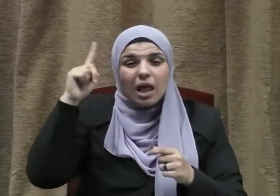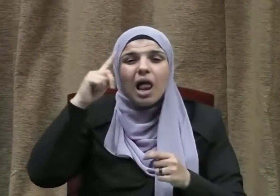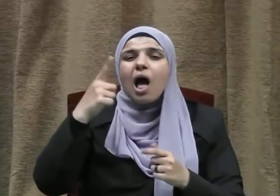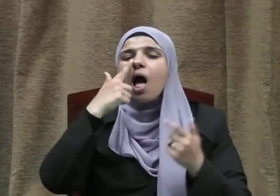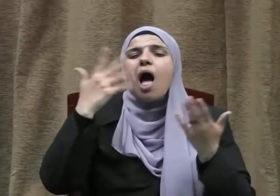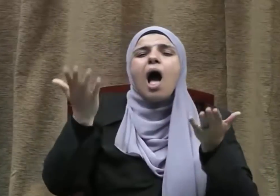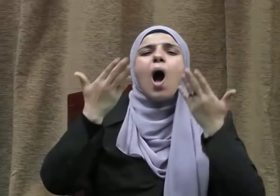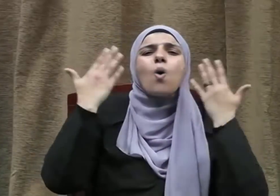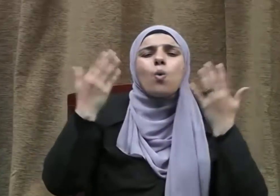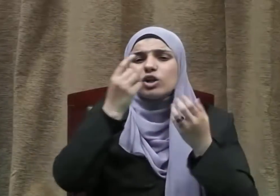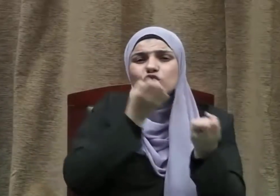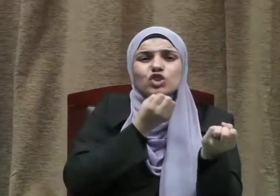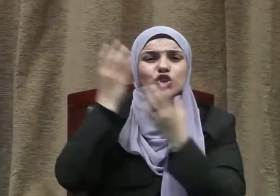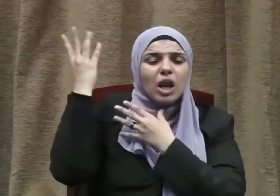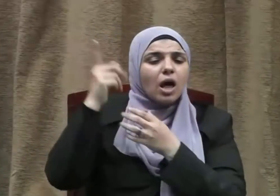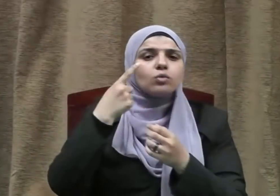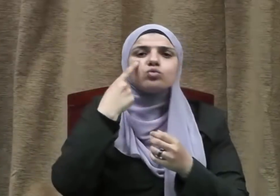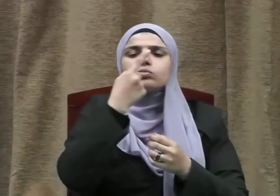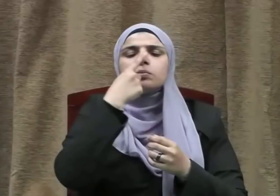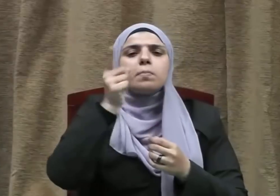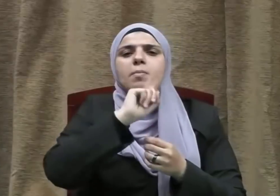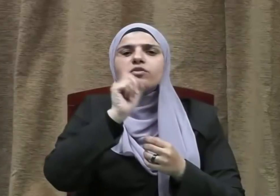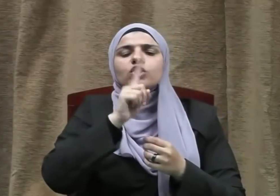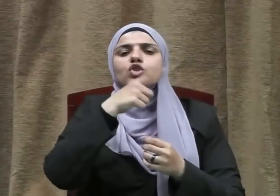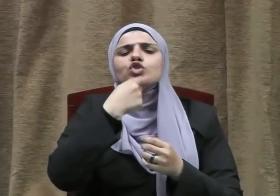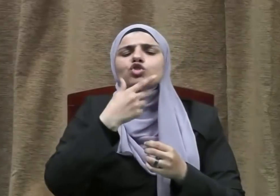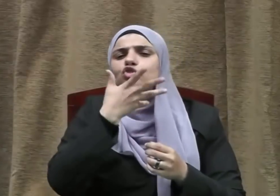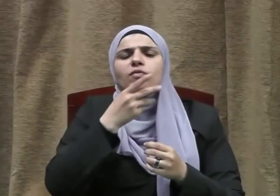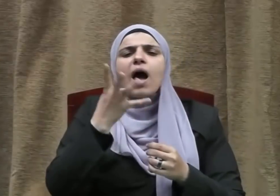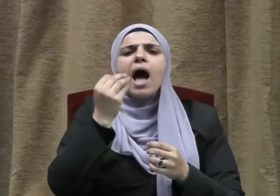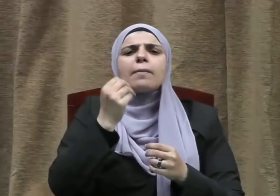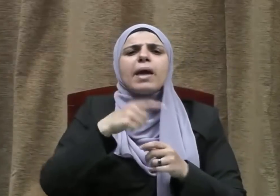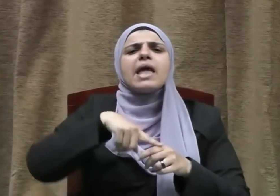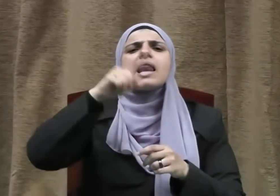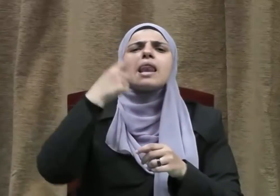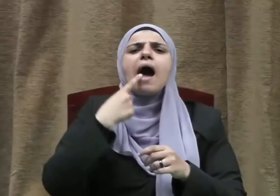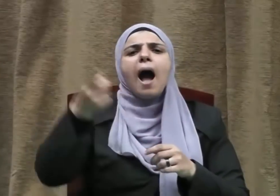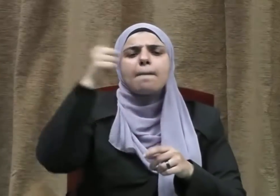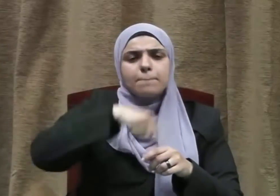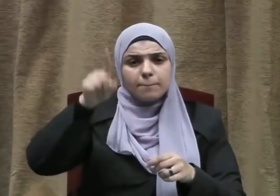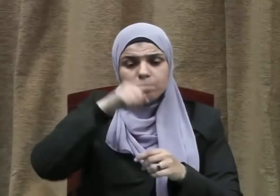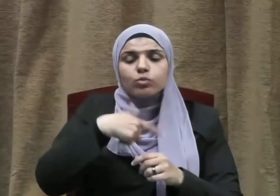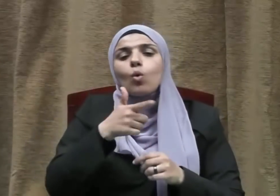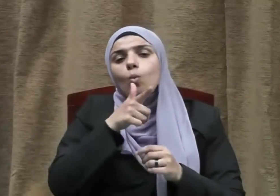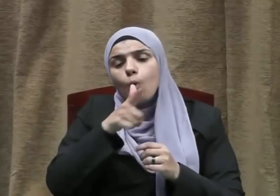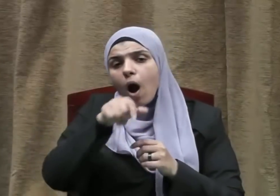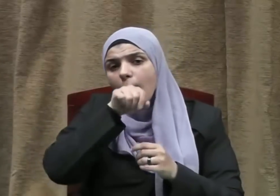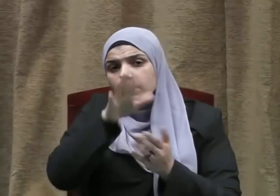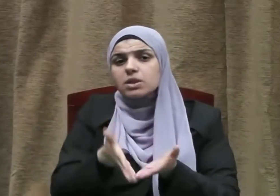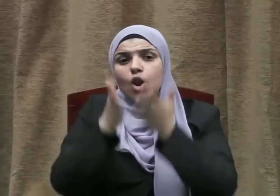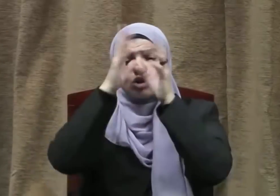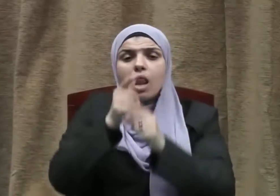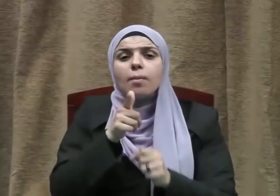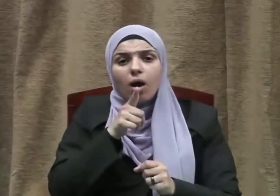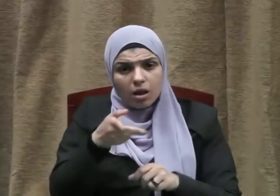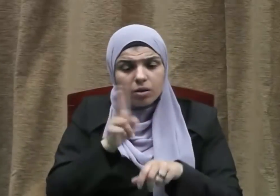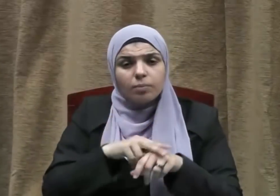وإن ريحها توجد من مسيرة أربعين عاما ويقول صلى الله عليه